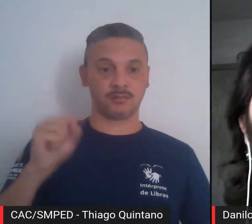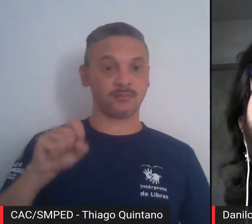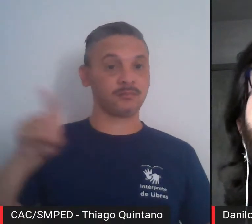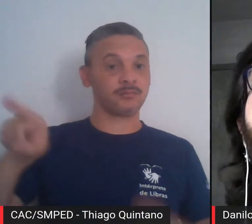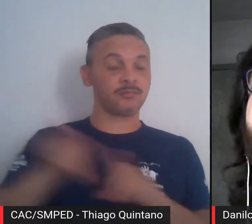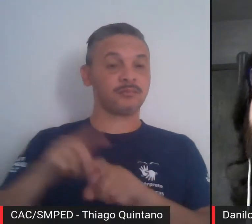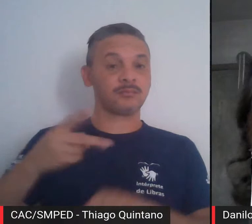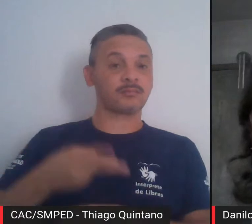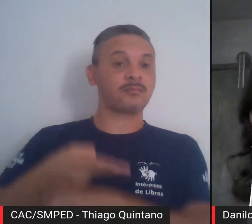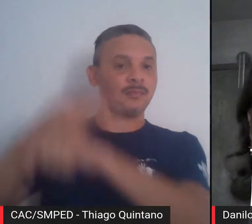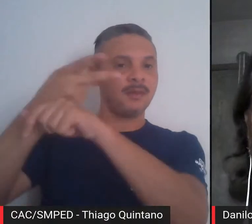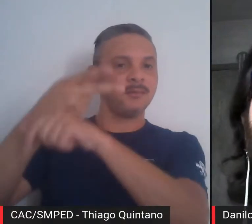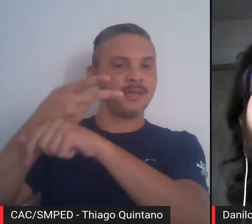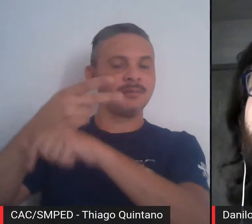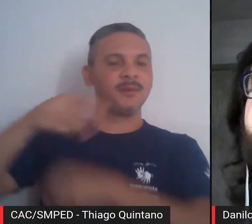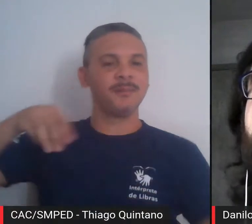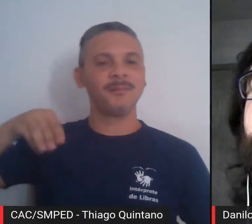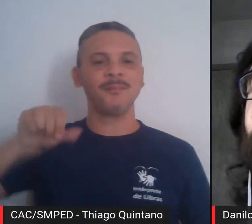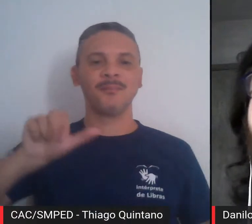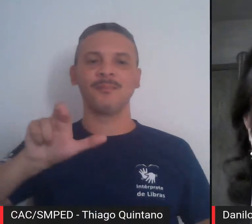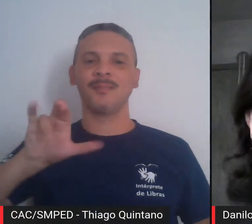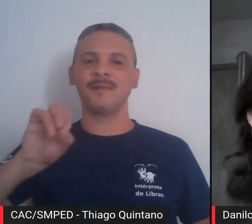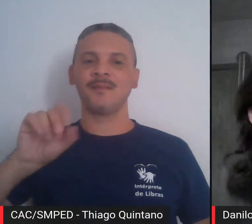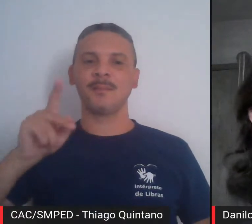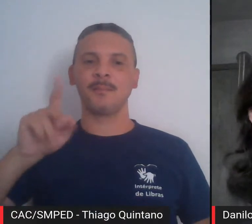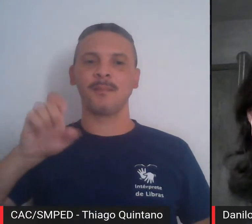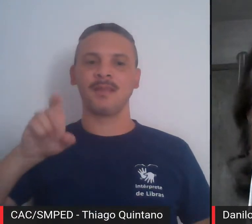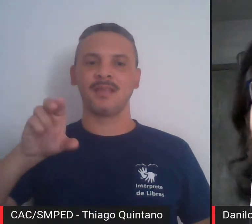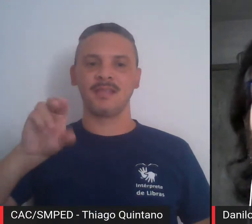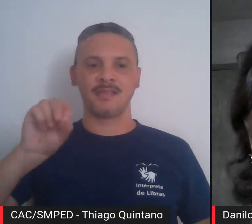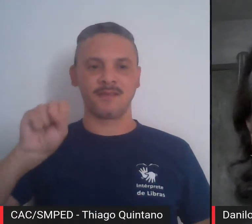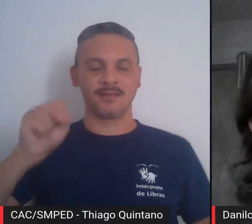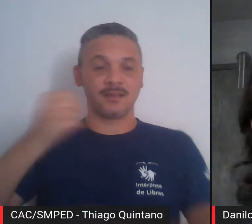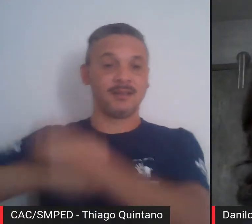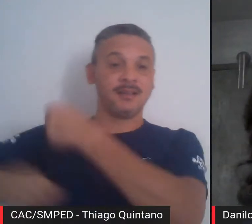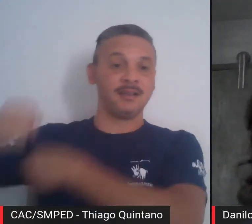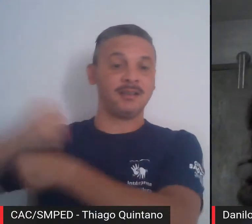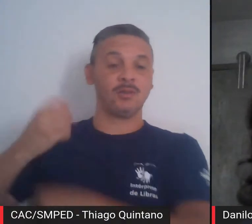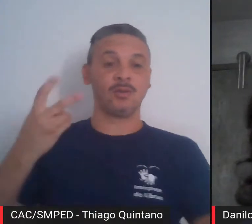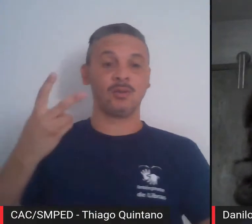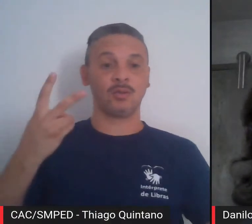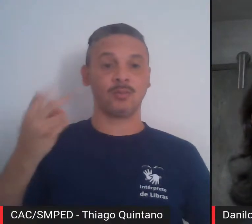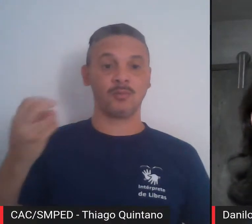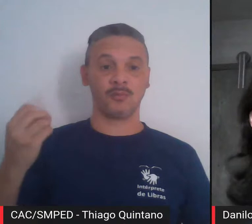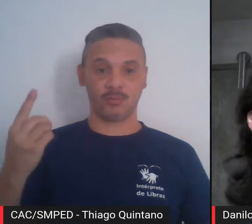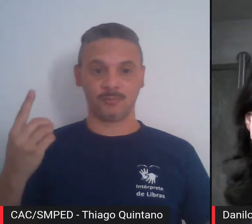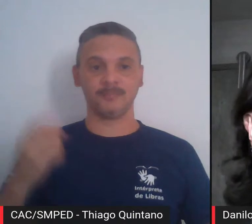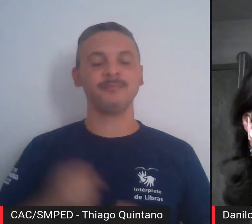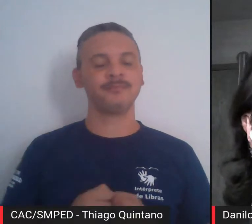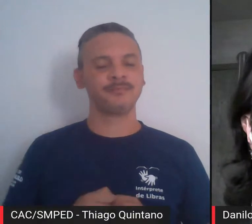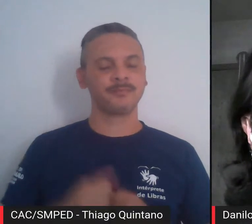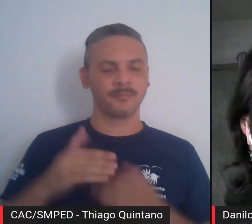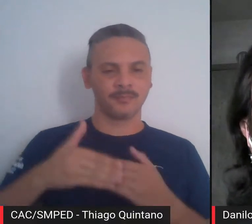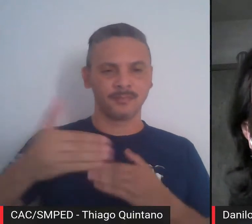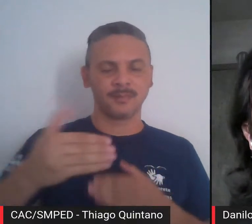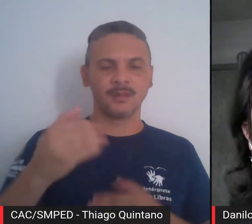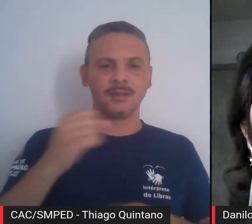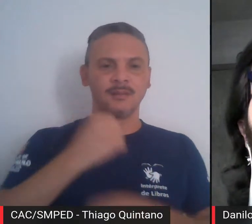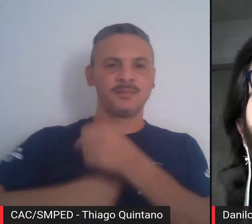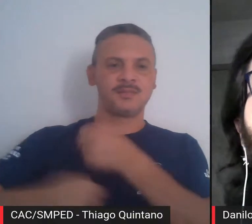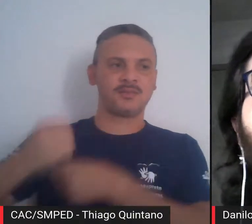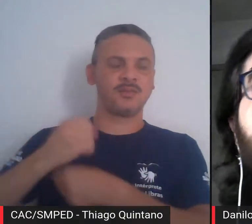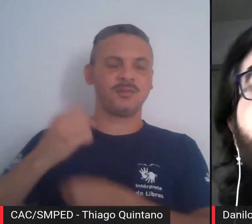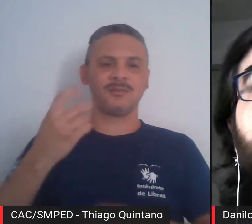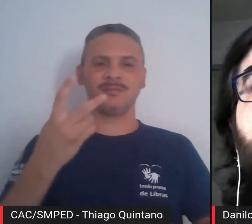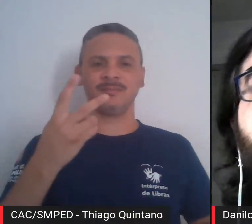2001, prêmio Mário Pedrosa de ensaio de arte e cultura contemporânea. Em 2009, o